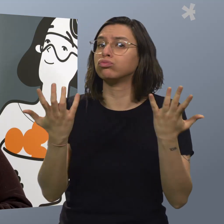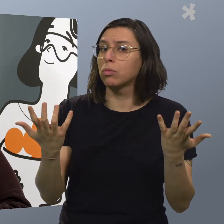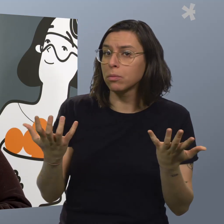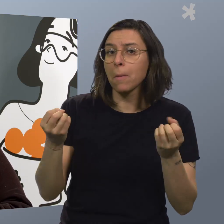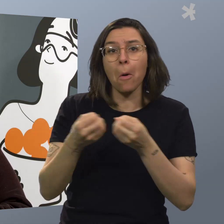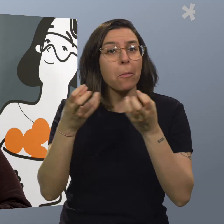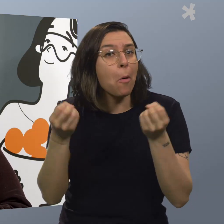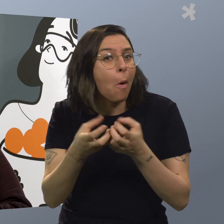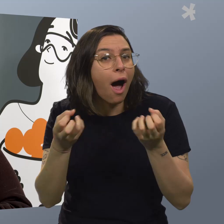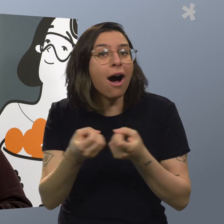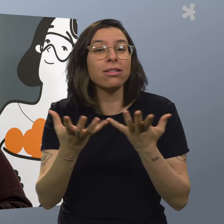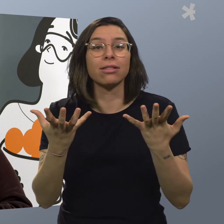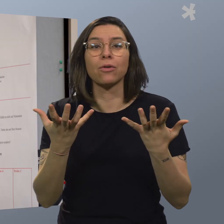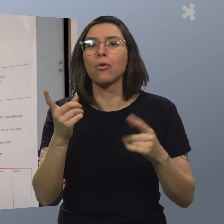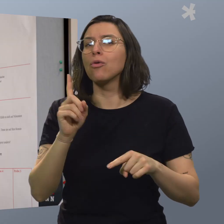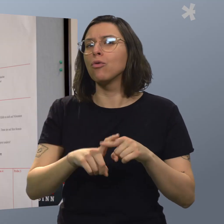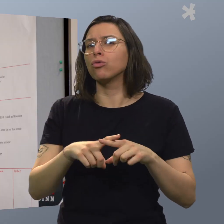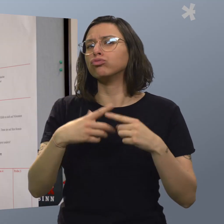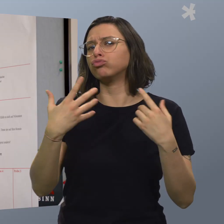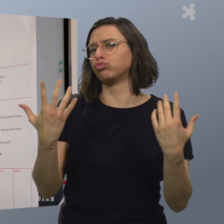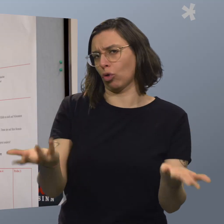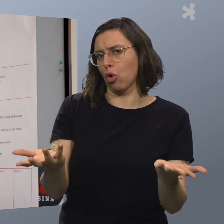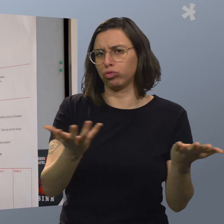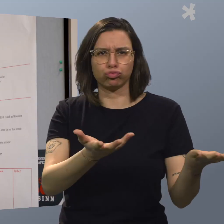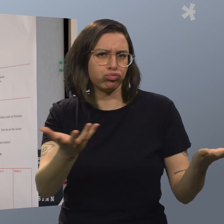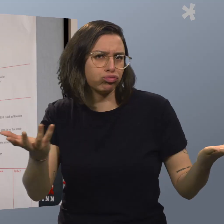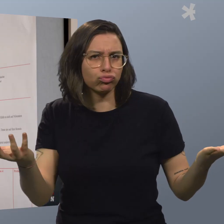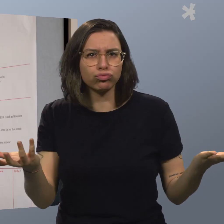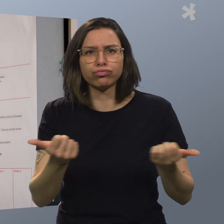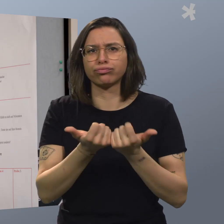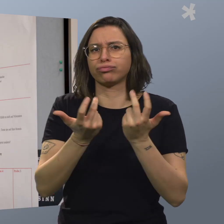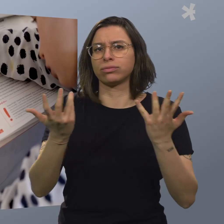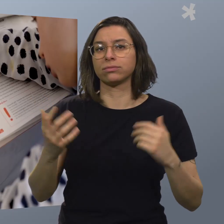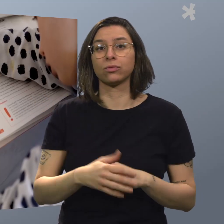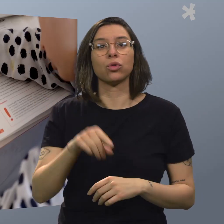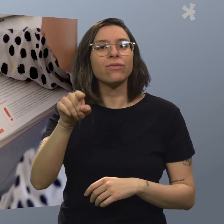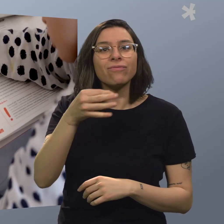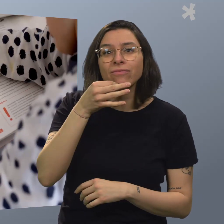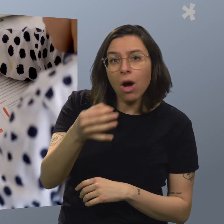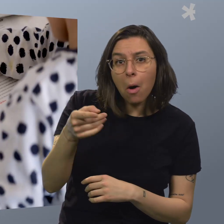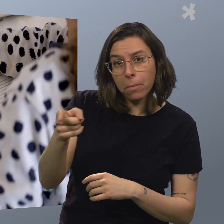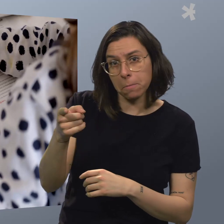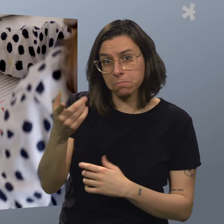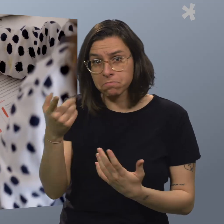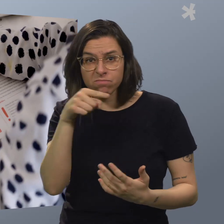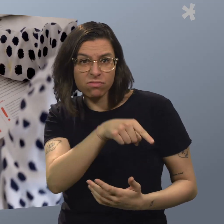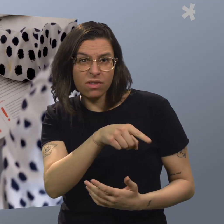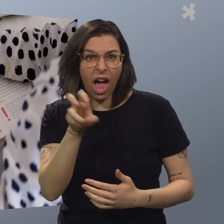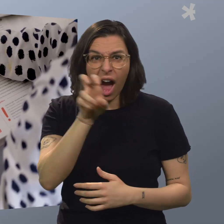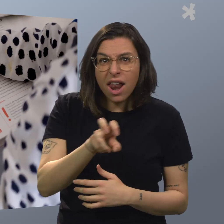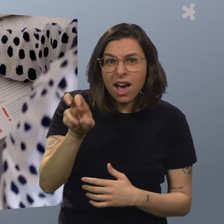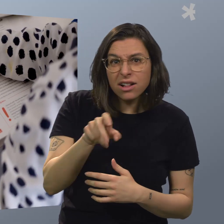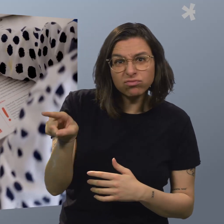Nüsse, Popcorn und so. Und fragen, wenn sie